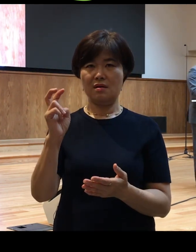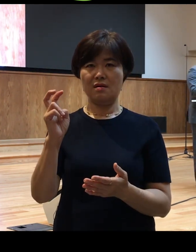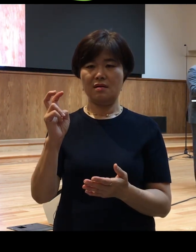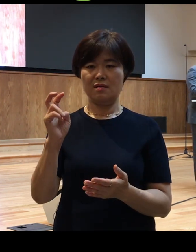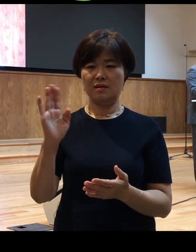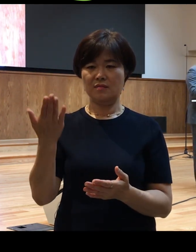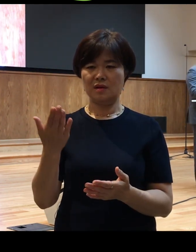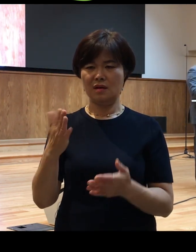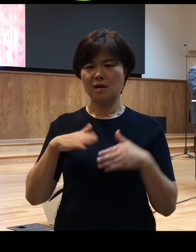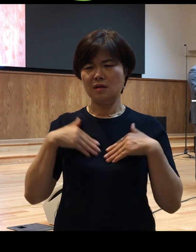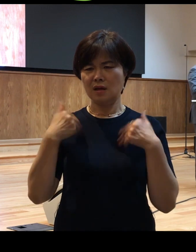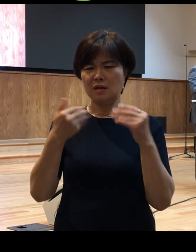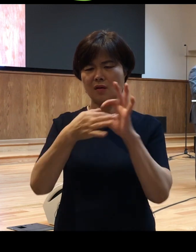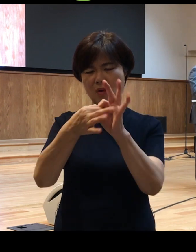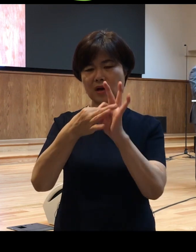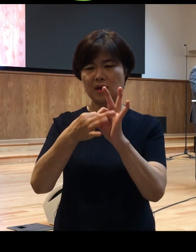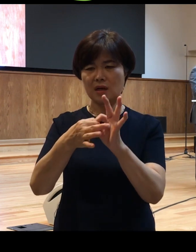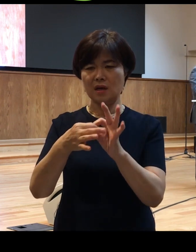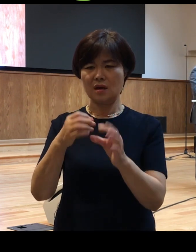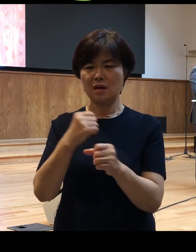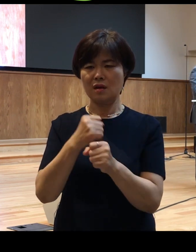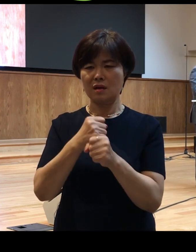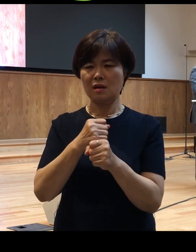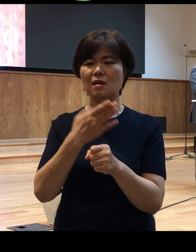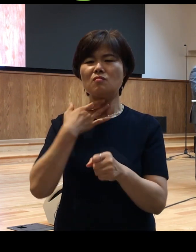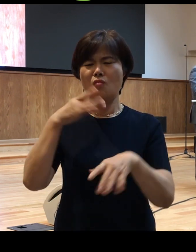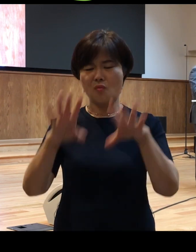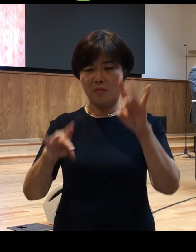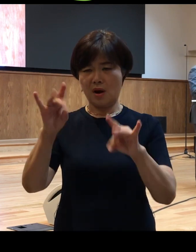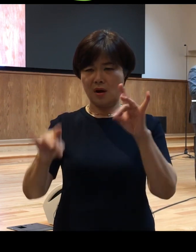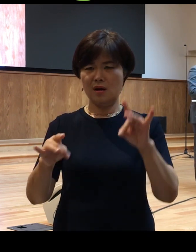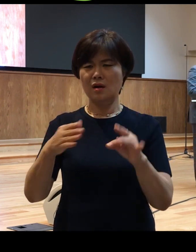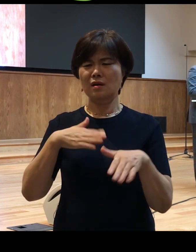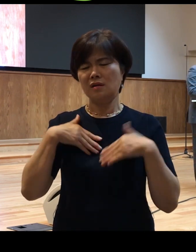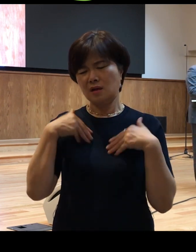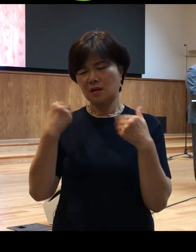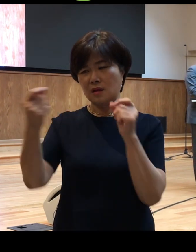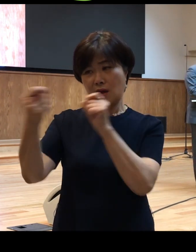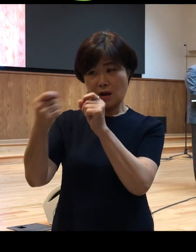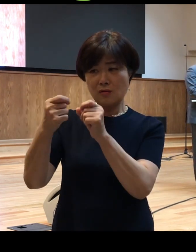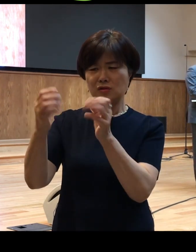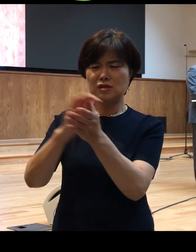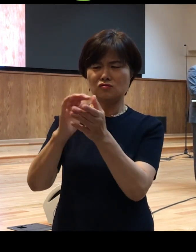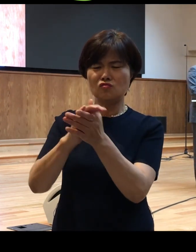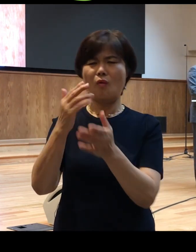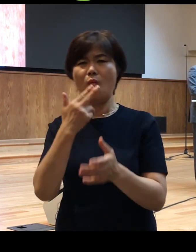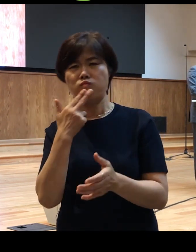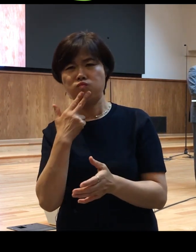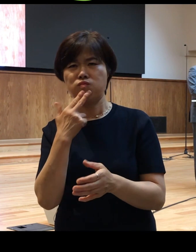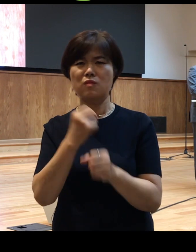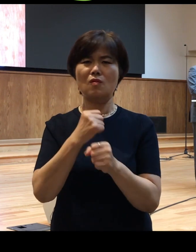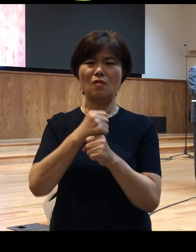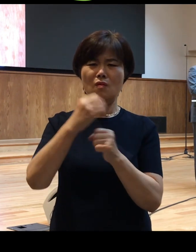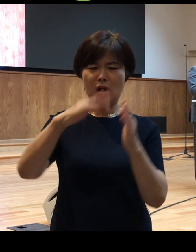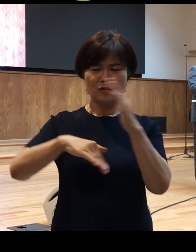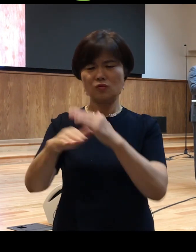따뜻한 관계에 목마른 사람이었을 것이고 뭐 그런 따뜻한 접촉이 아니라 접촉은 고사하고라도 인정어린